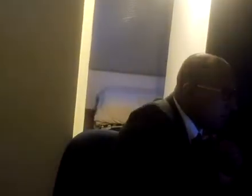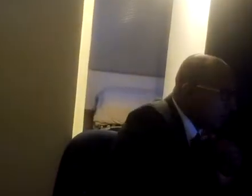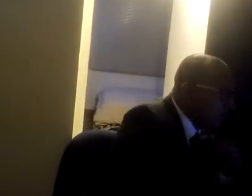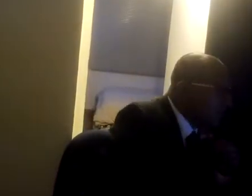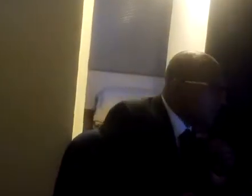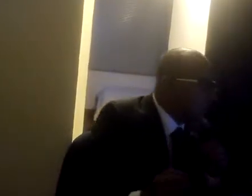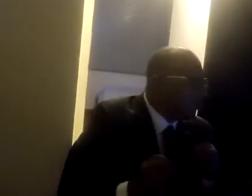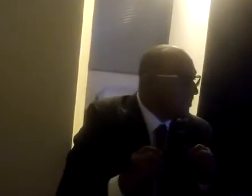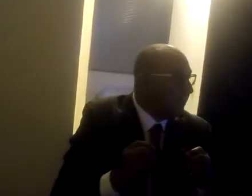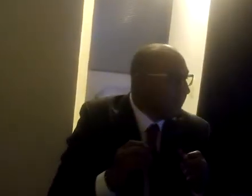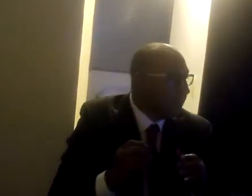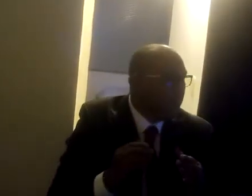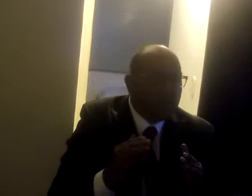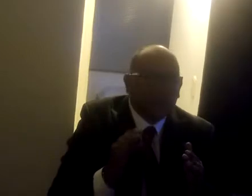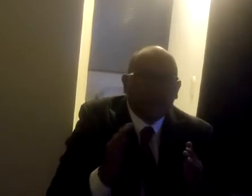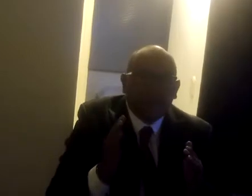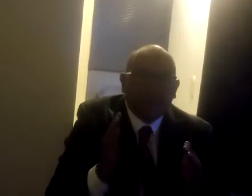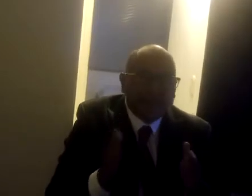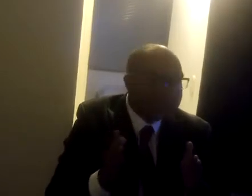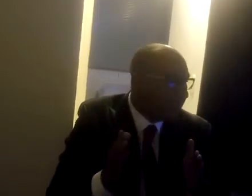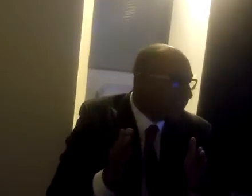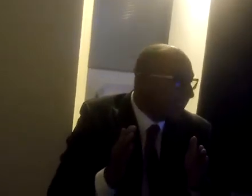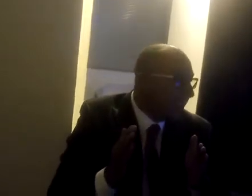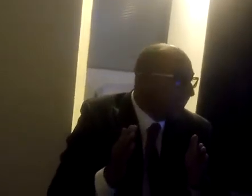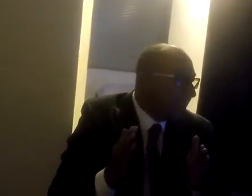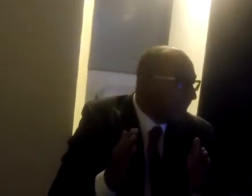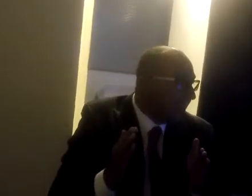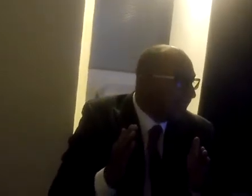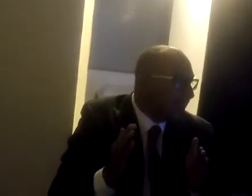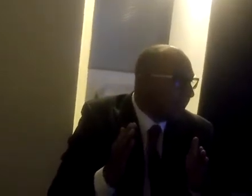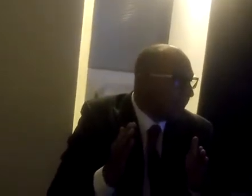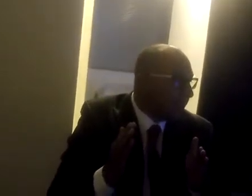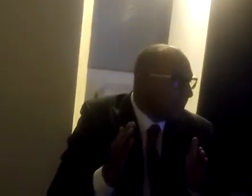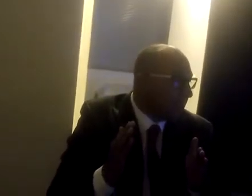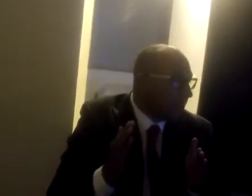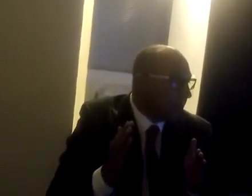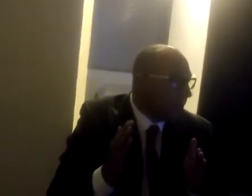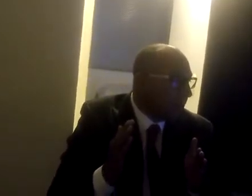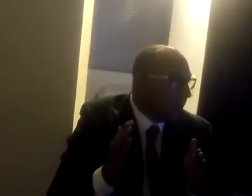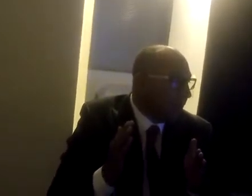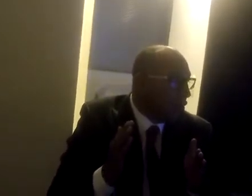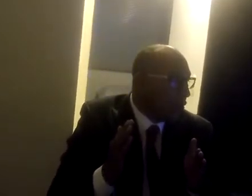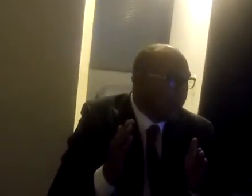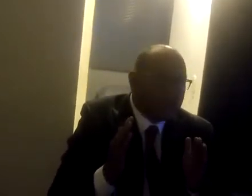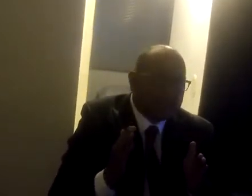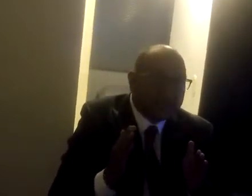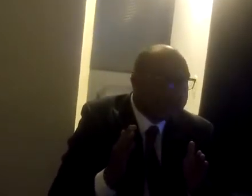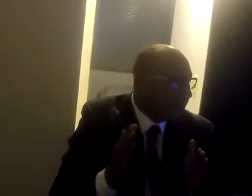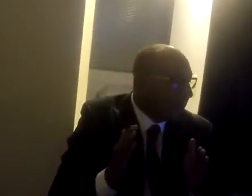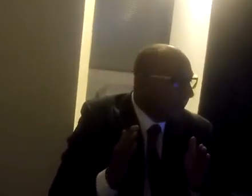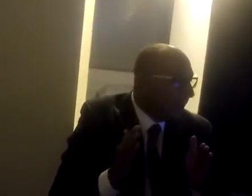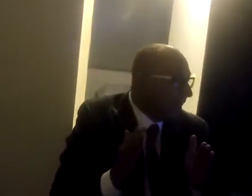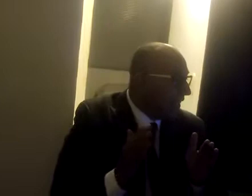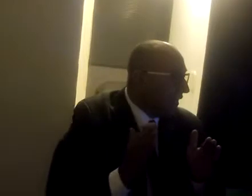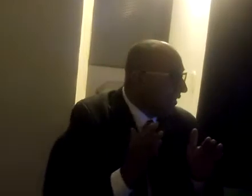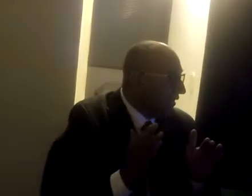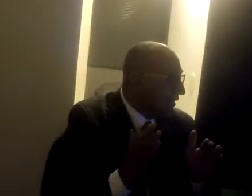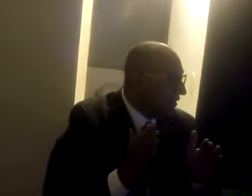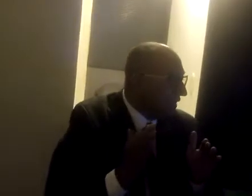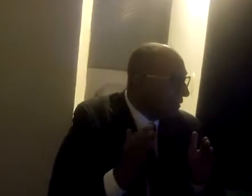Dentro de los movimientos separatistas y anti-europeístas tenemos